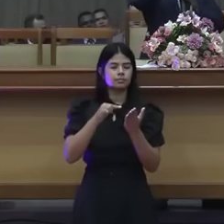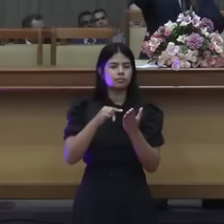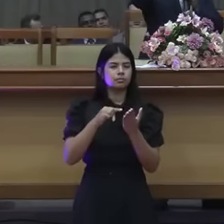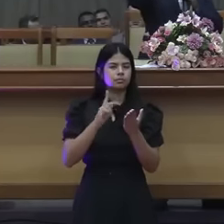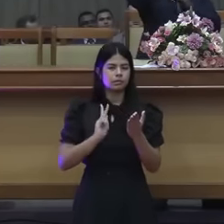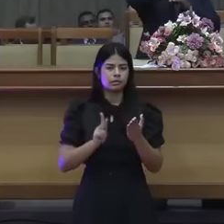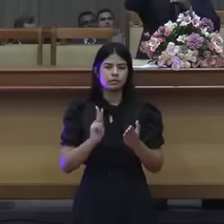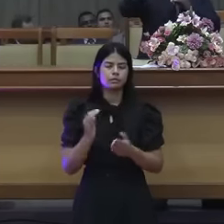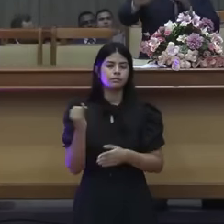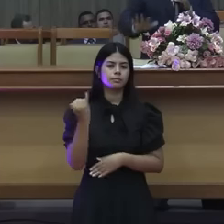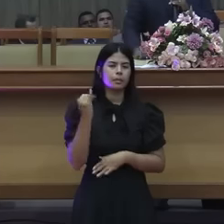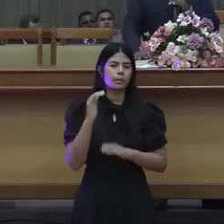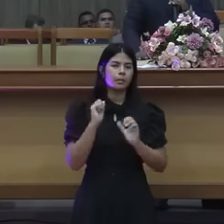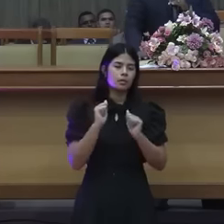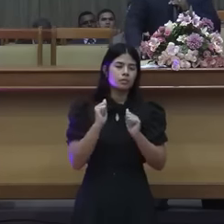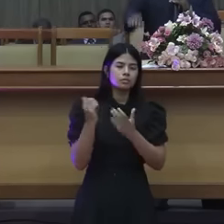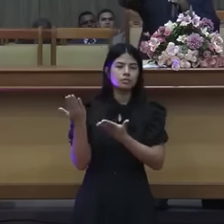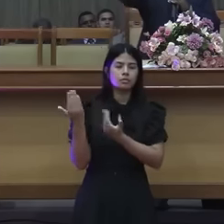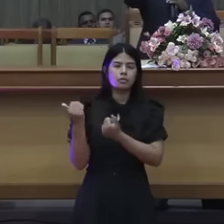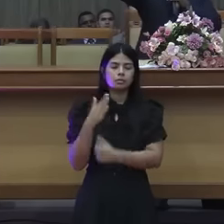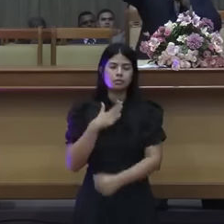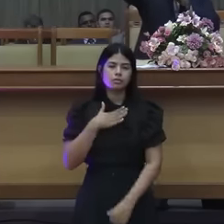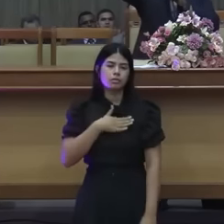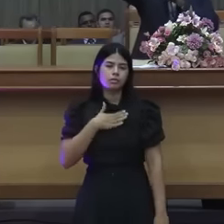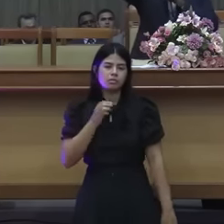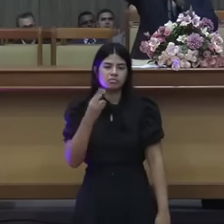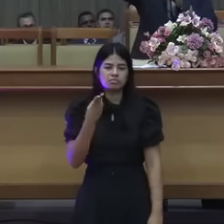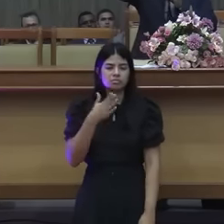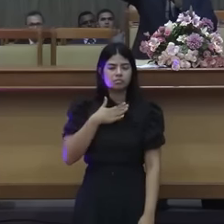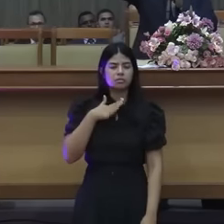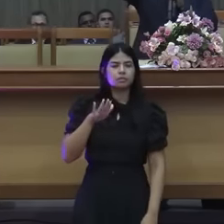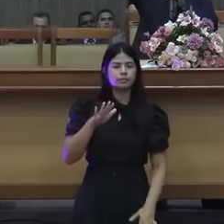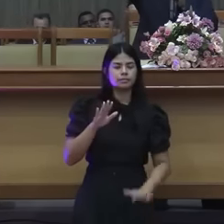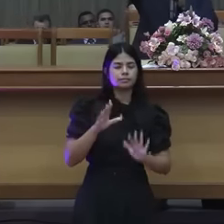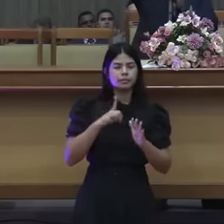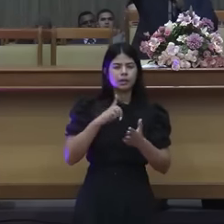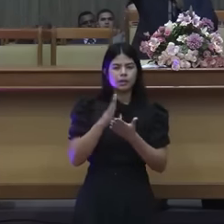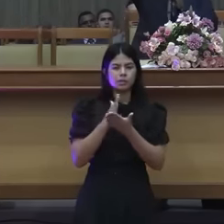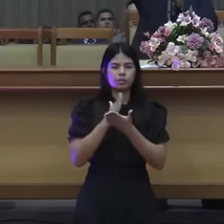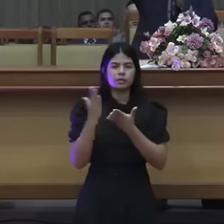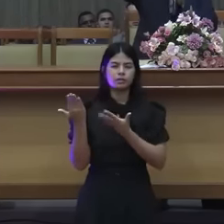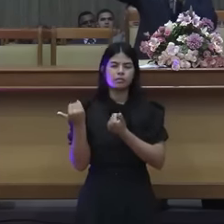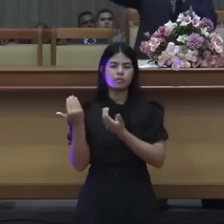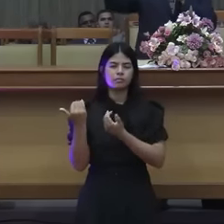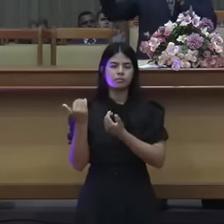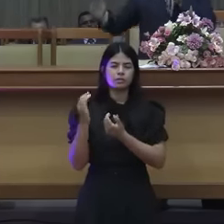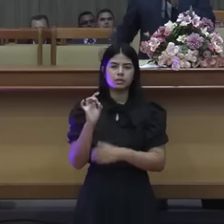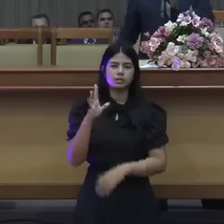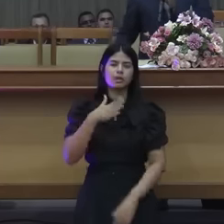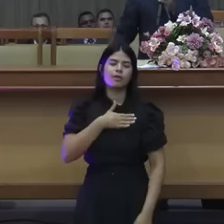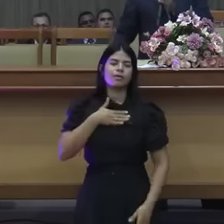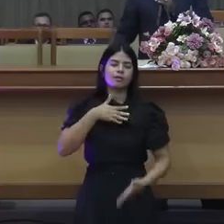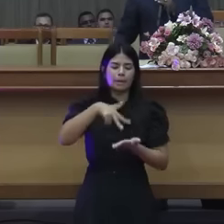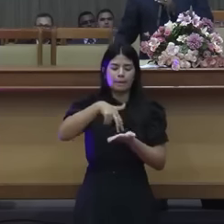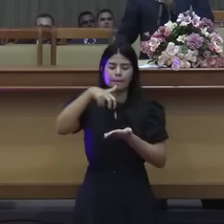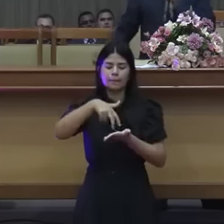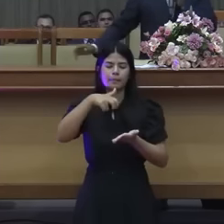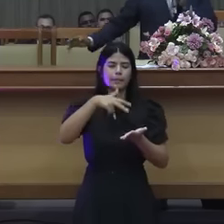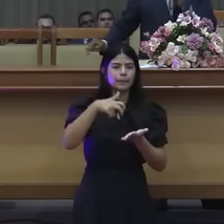pode os jovens gostarem ou não gostarem tem jovem que ele gosta de movimento porque diz assim a nossa igreja é light